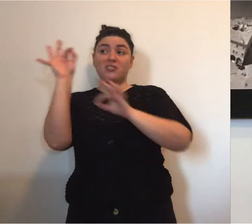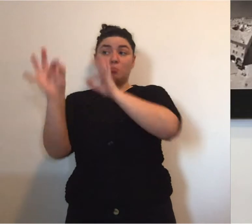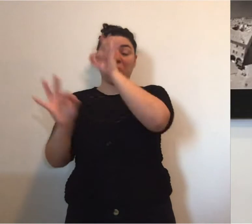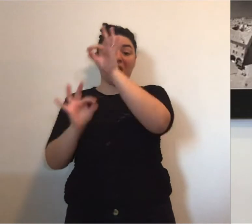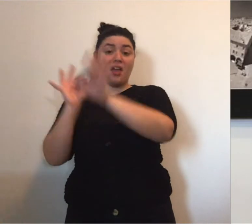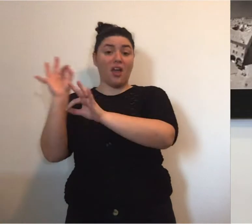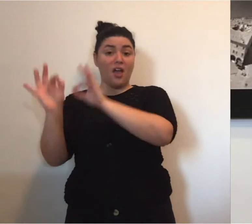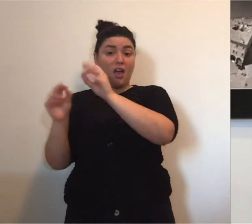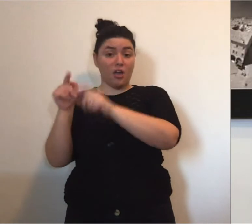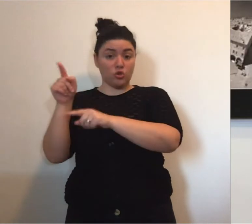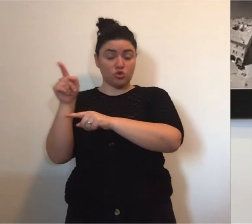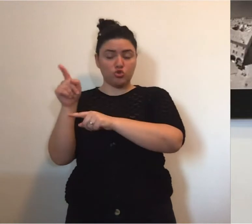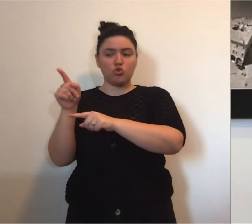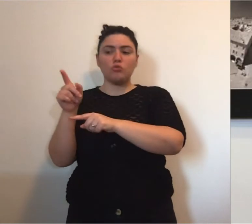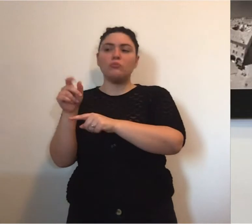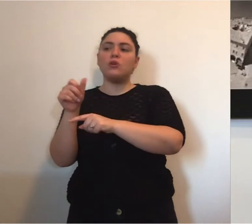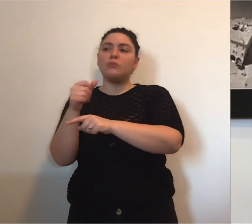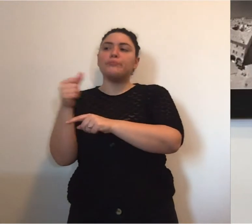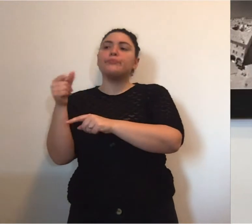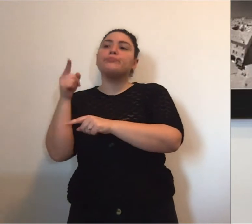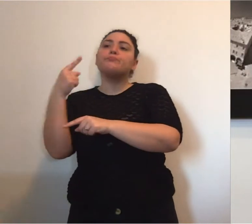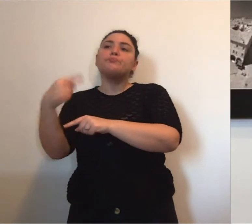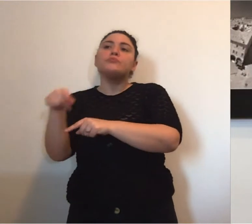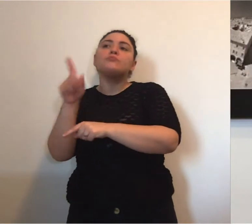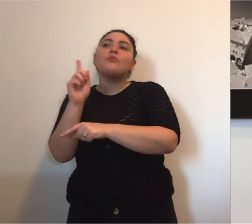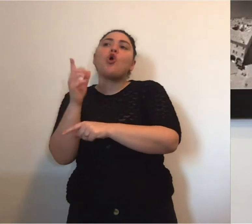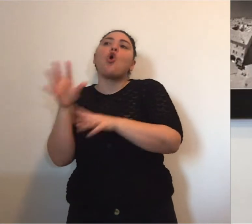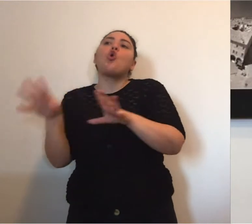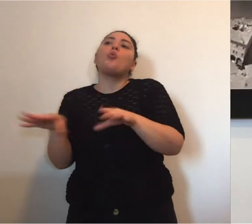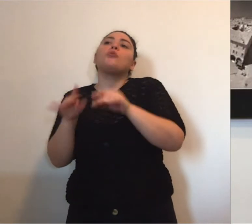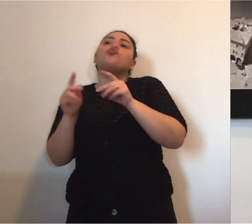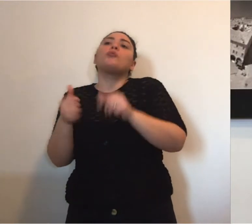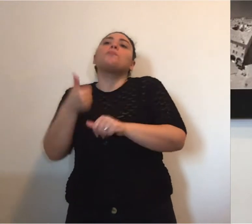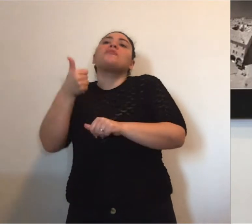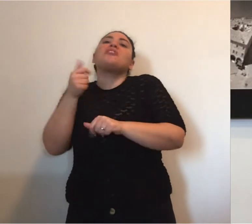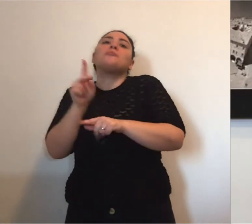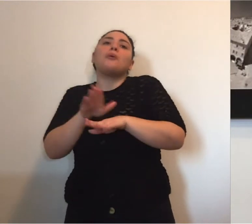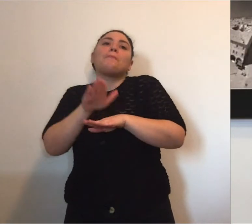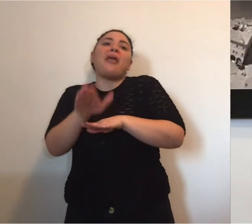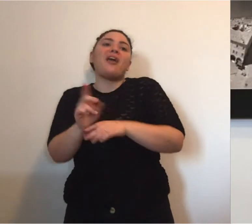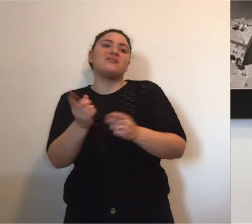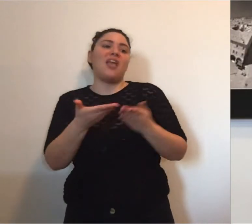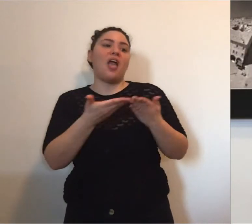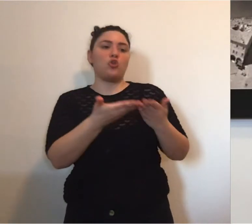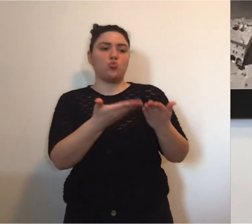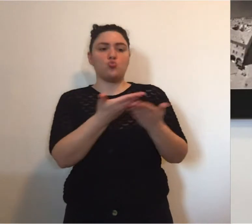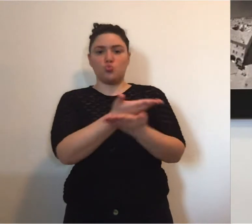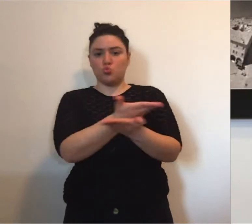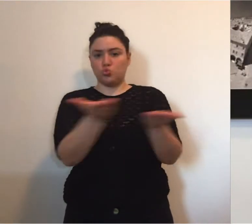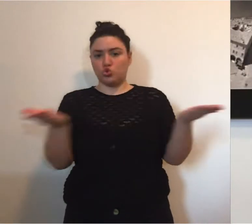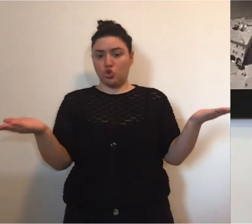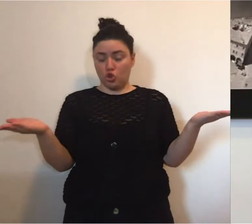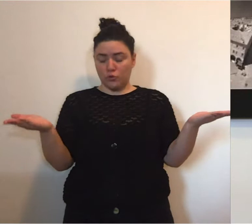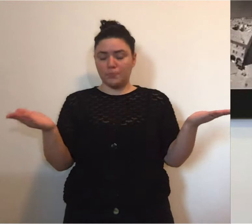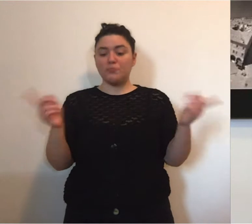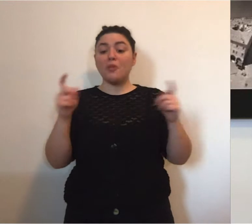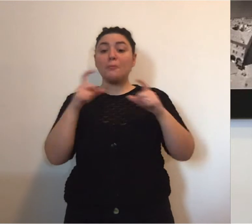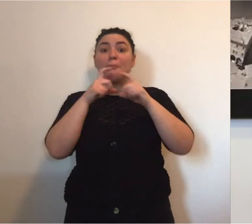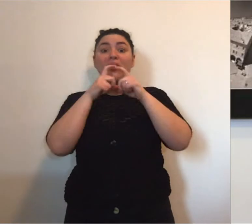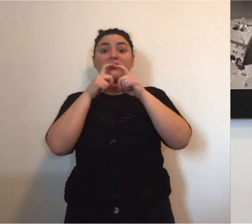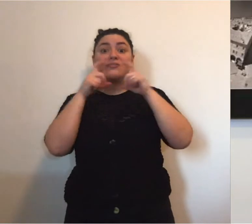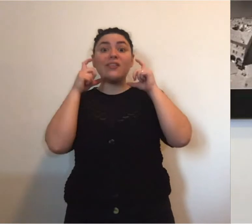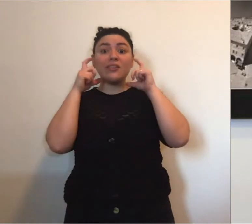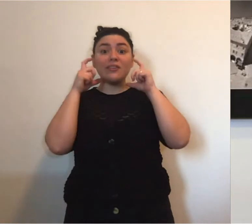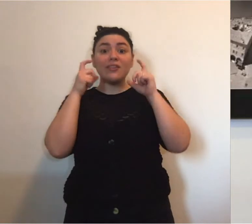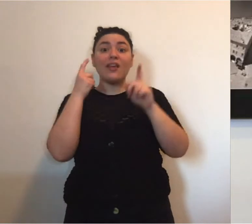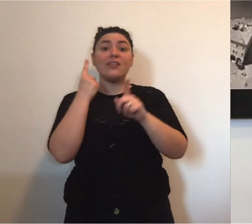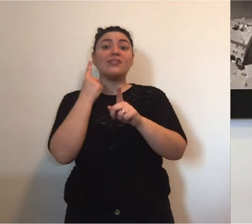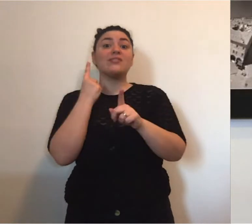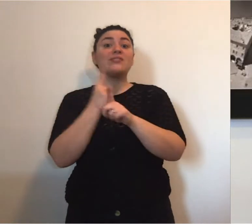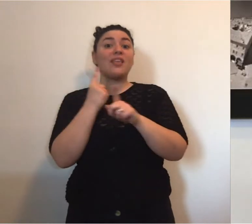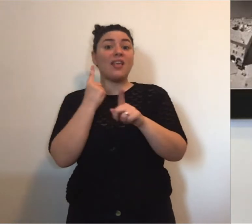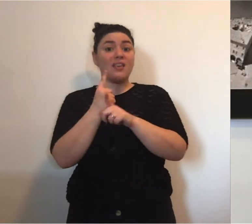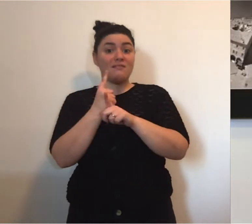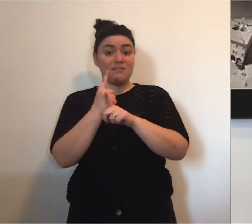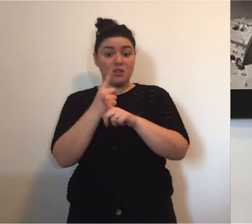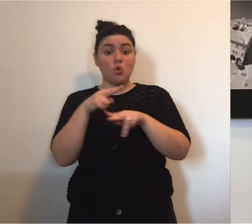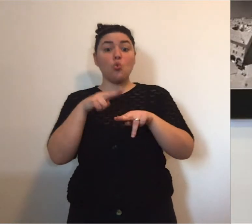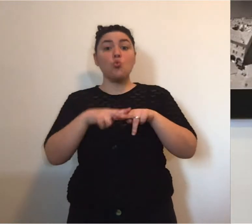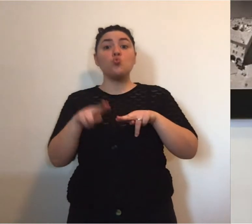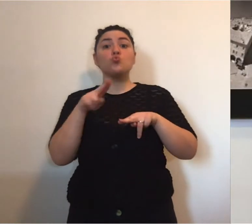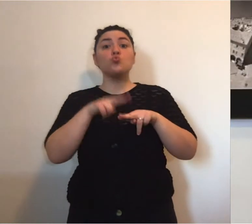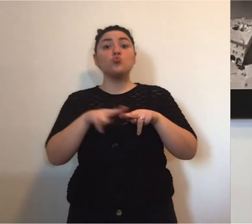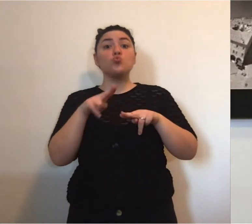regione, si tratta di un primo sostegno e un primo aiuto. Le mascherine vanno